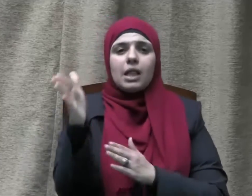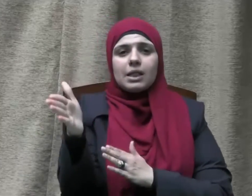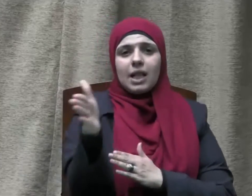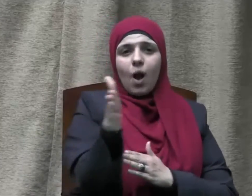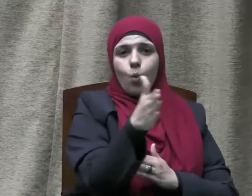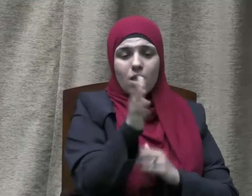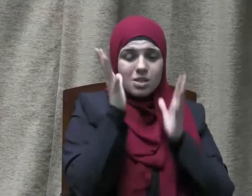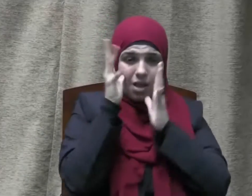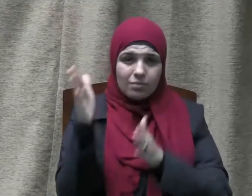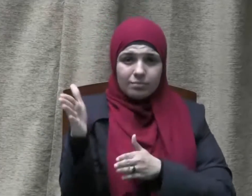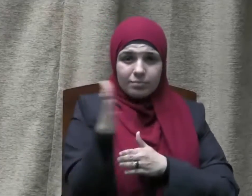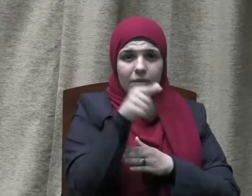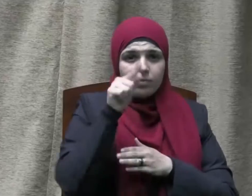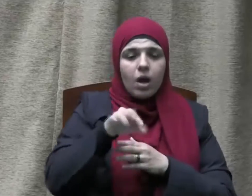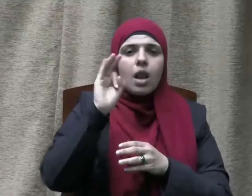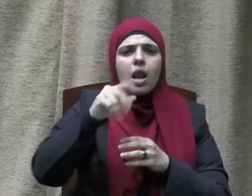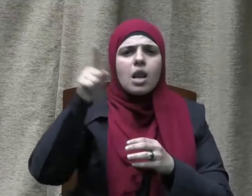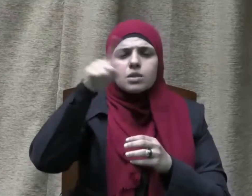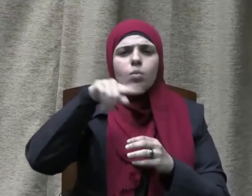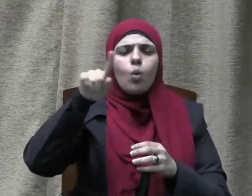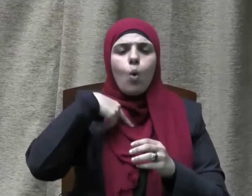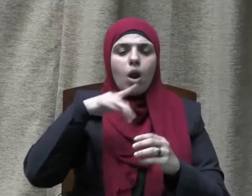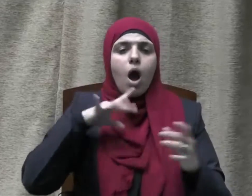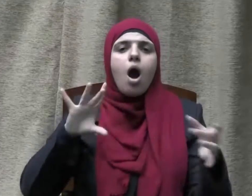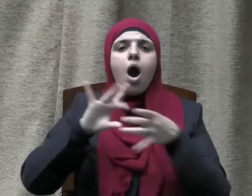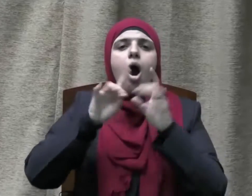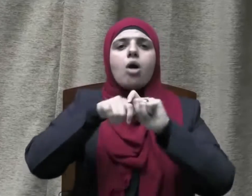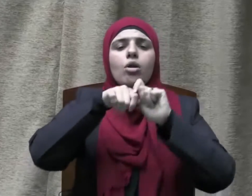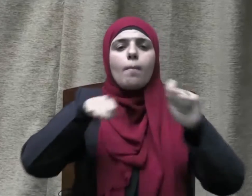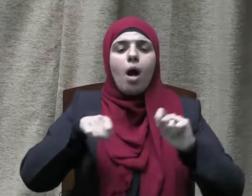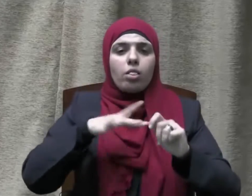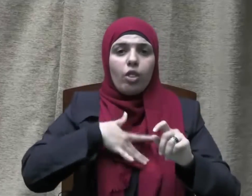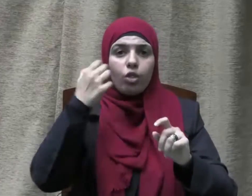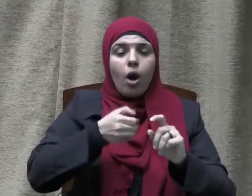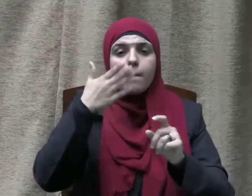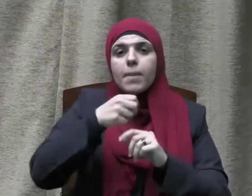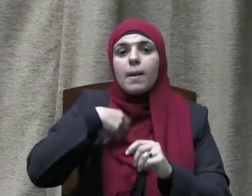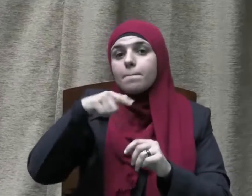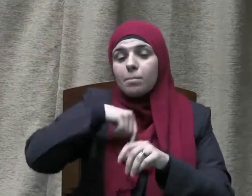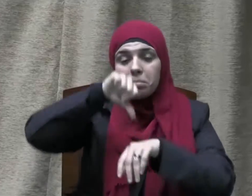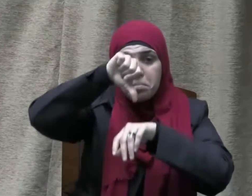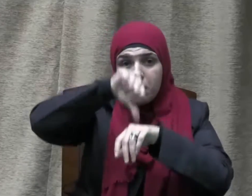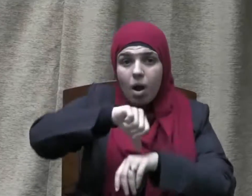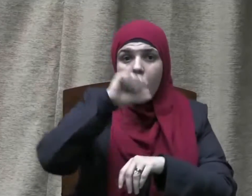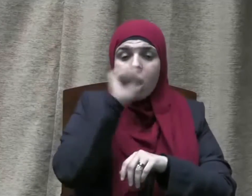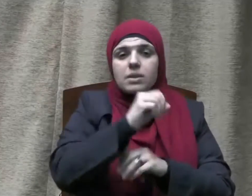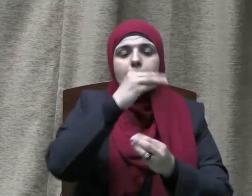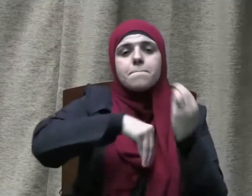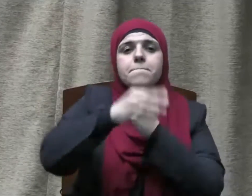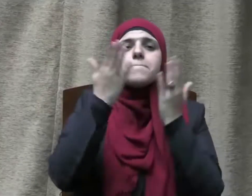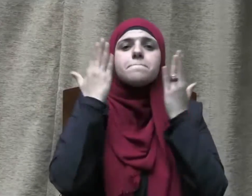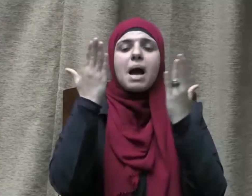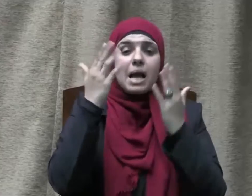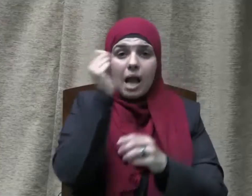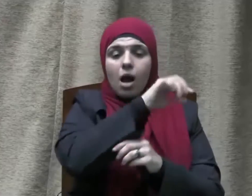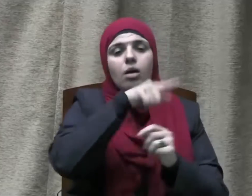الرباط الوثيق بين المسجد الحرام بمكة المكرمة والمسجد